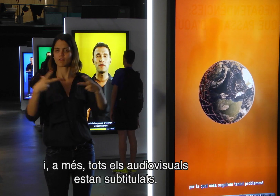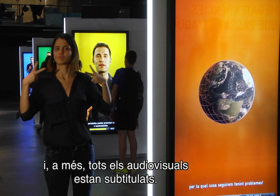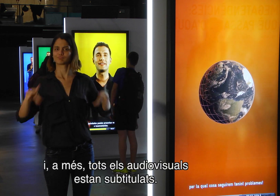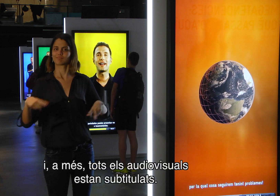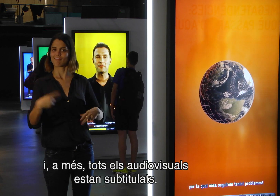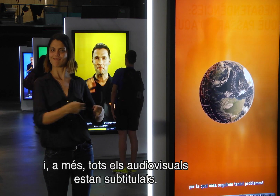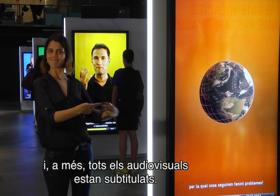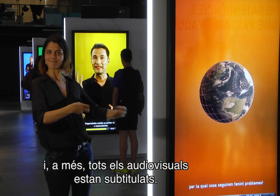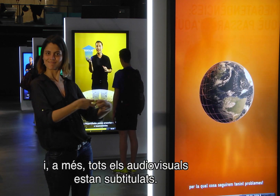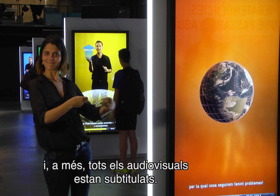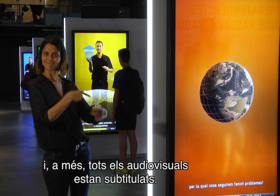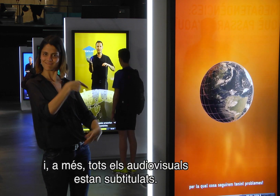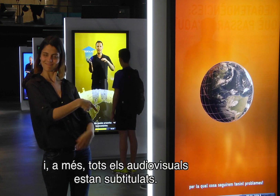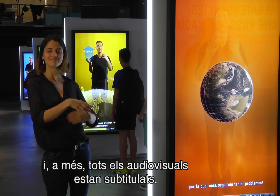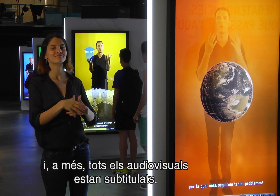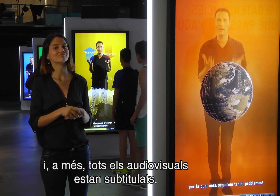més, tots els audiovisuals estan subtitulats.